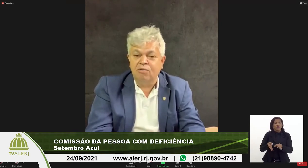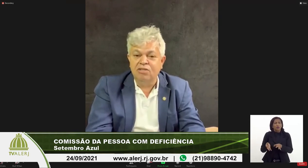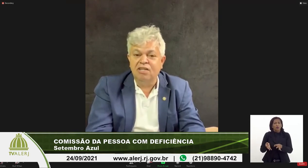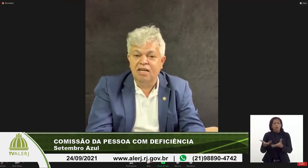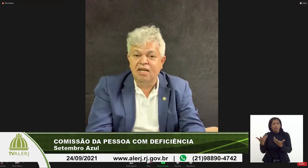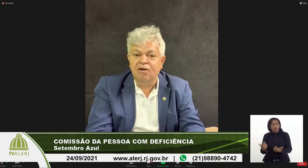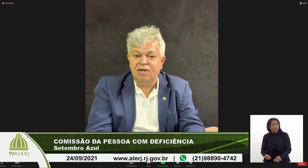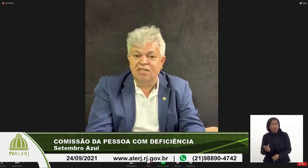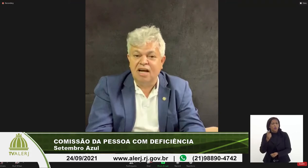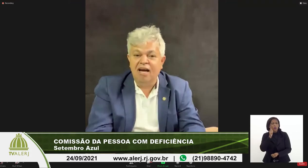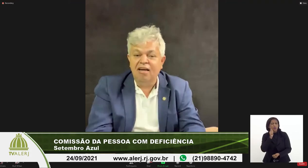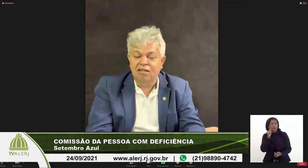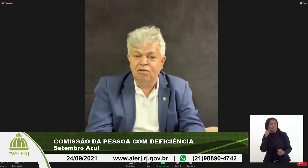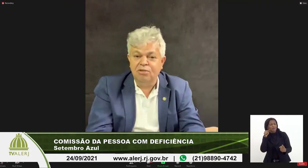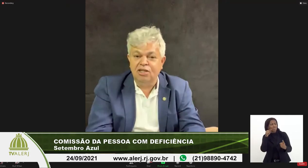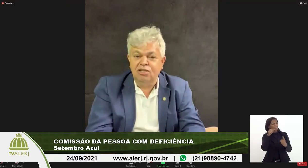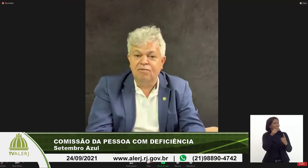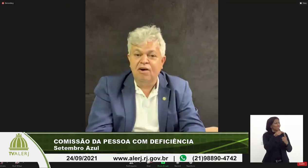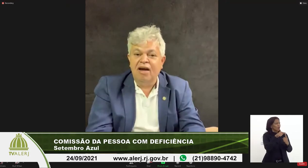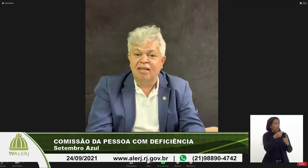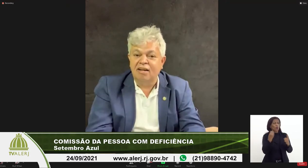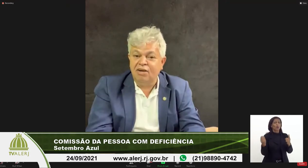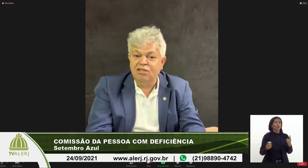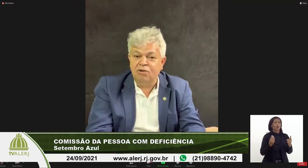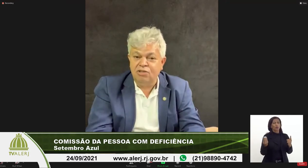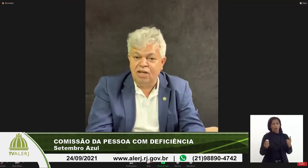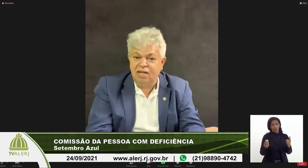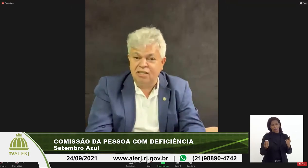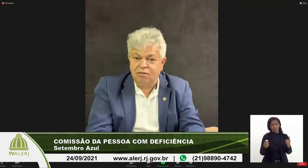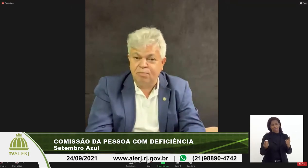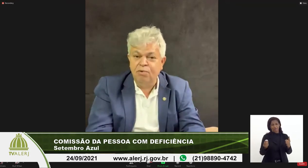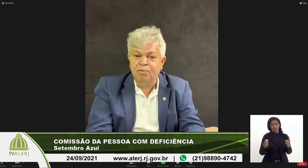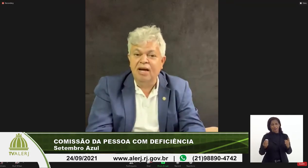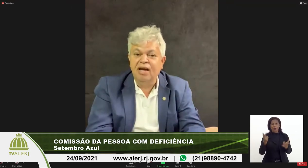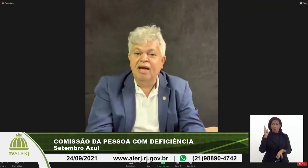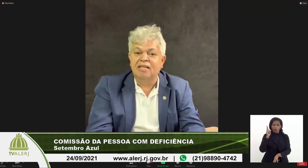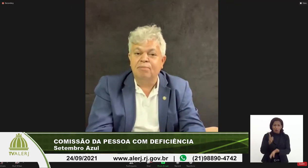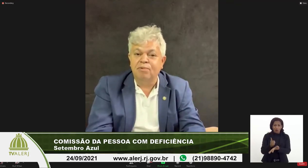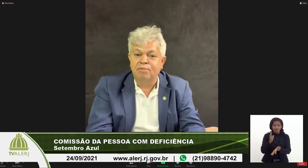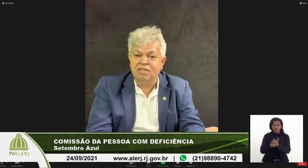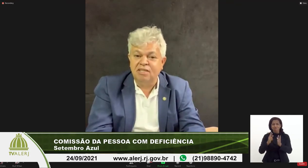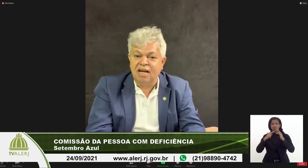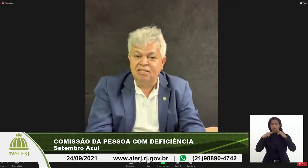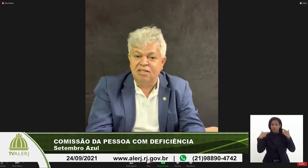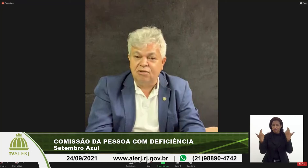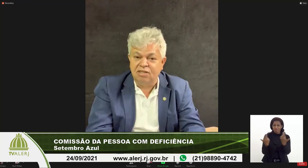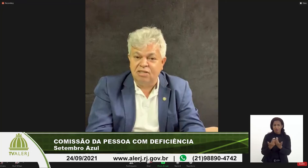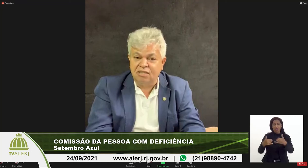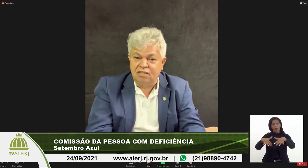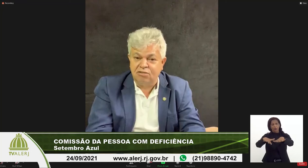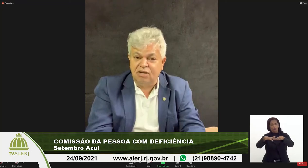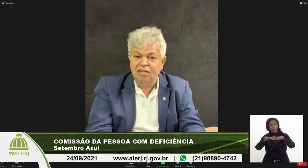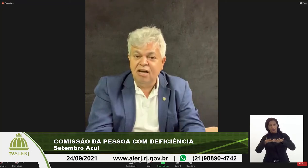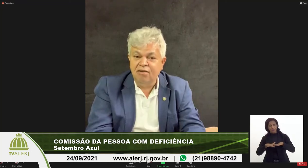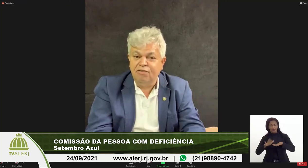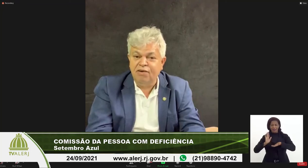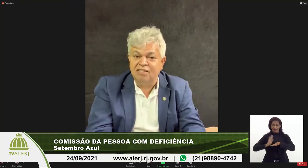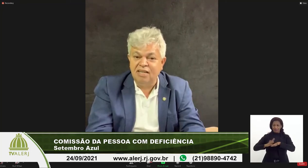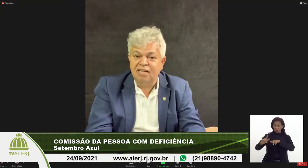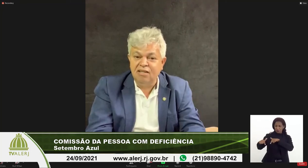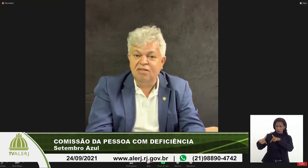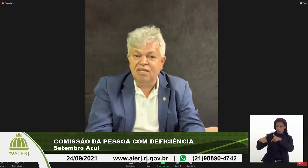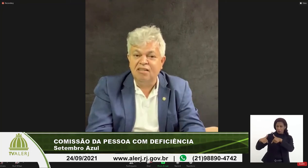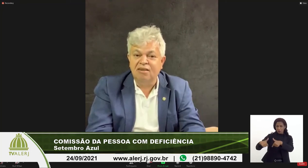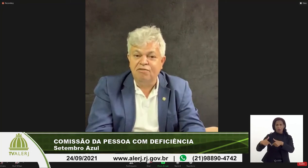conseguir alcançar esse objetivo através de audiências públicas é dar publicidade nas nossas ações e